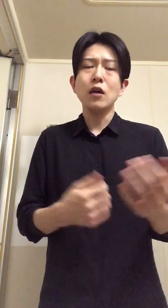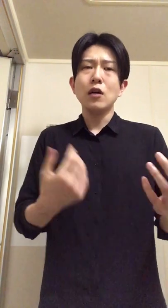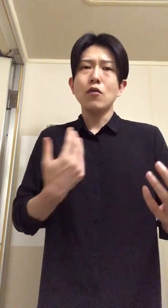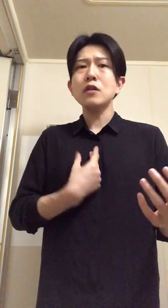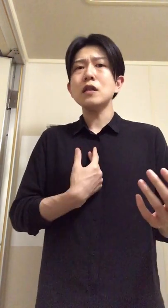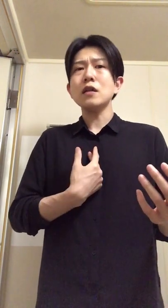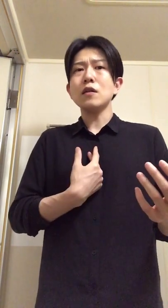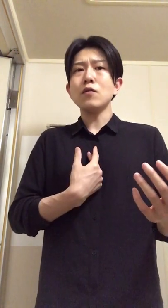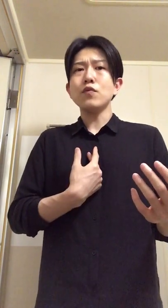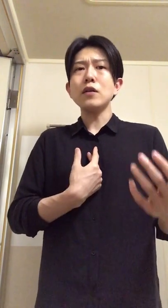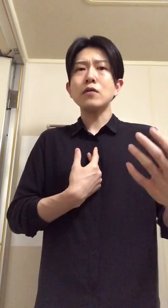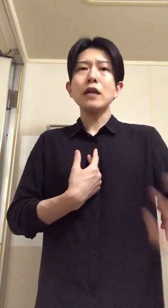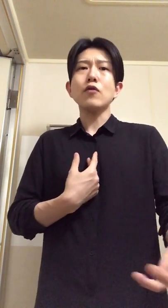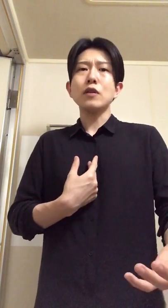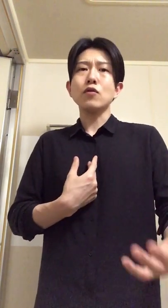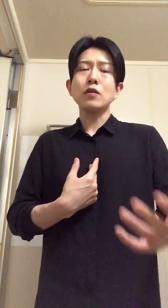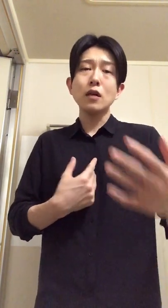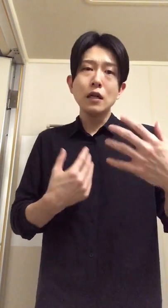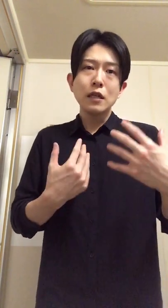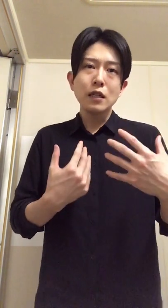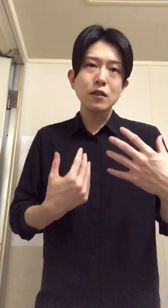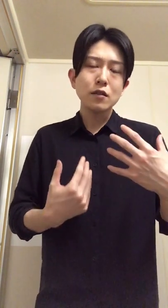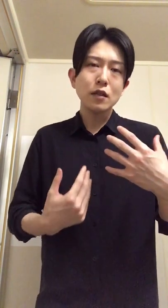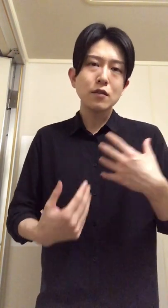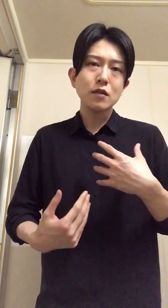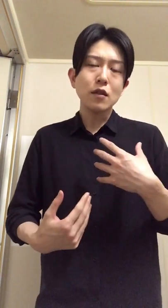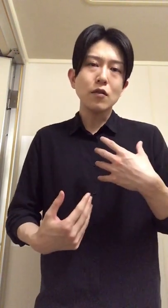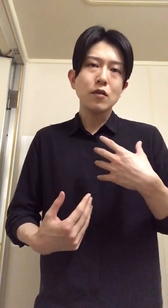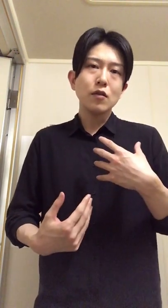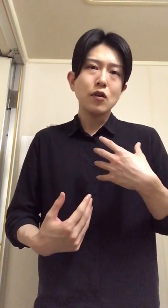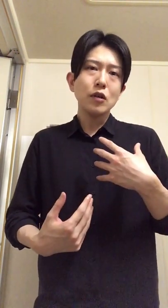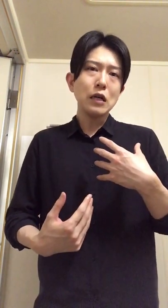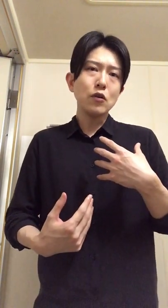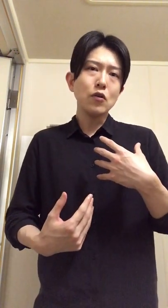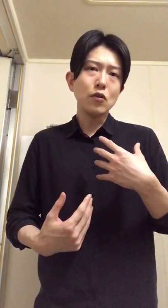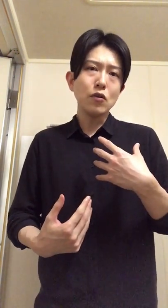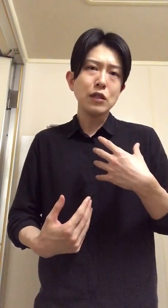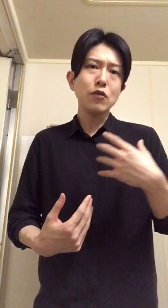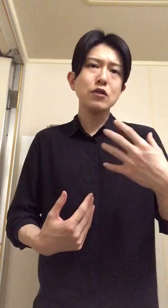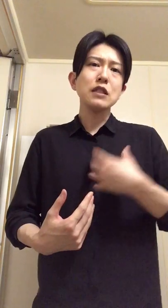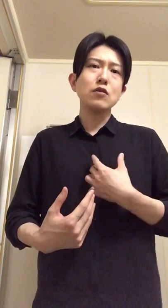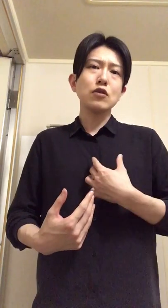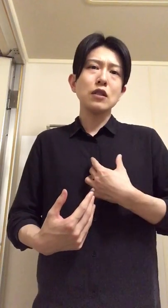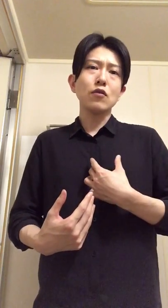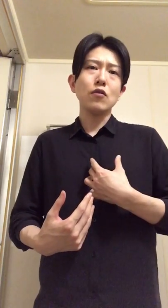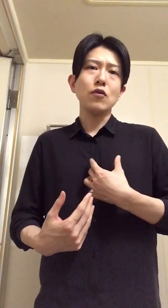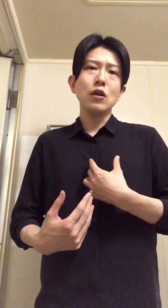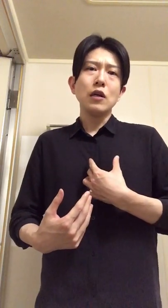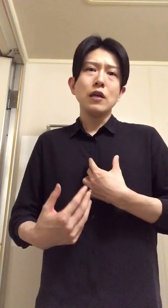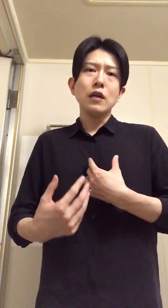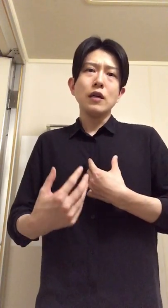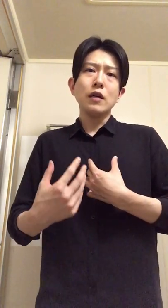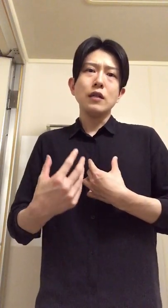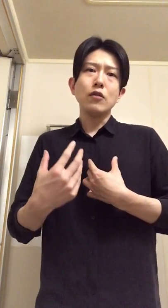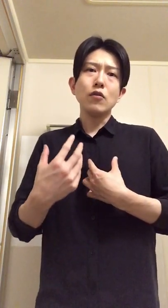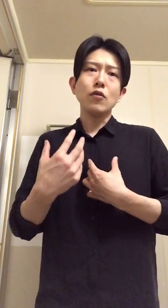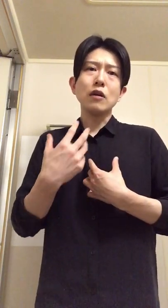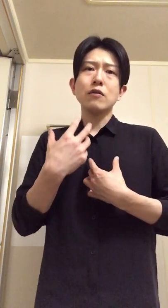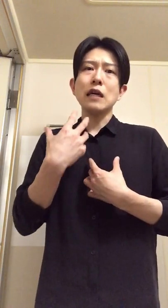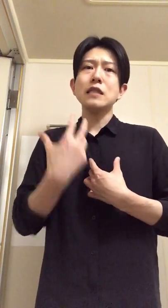俺はなんかプライドないほうだよだからなんつんだろうあの日本人としてのこうえー日本国家を大